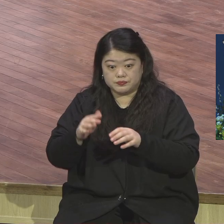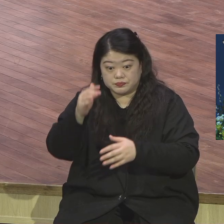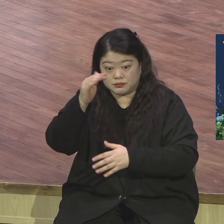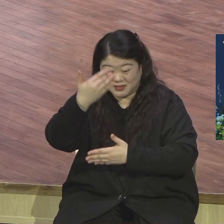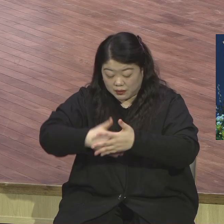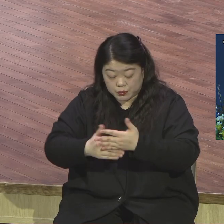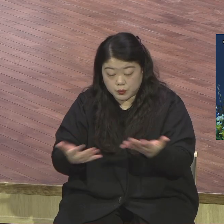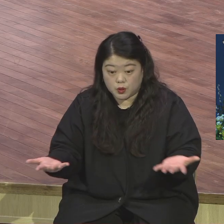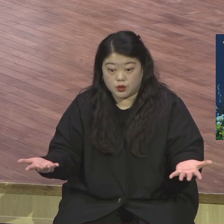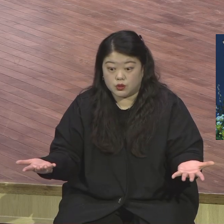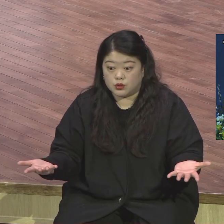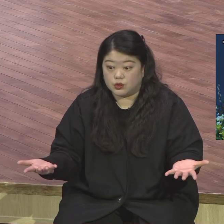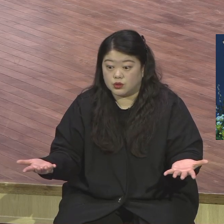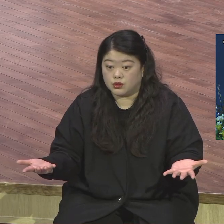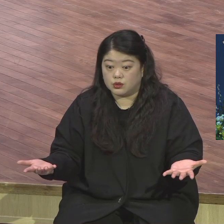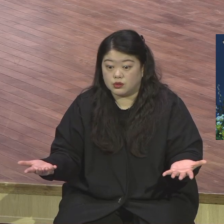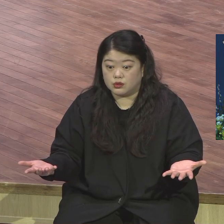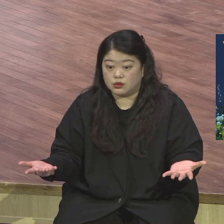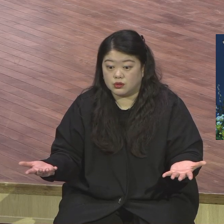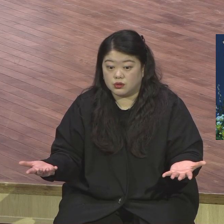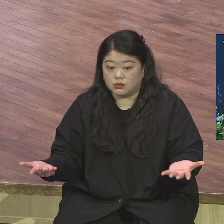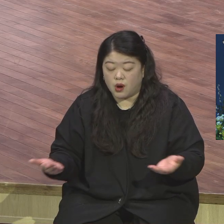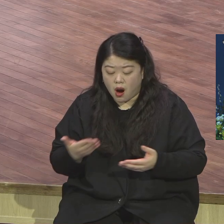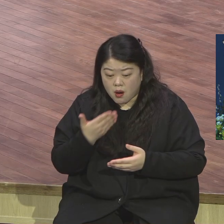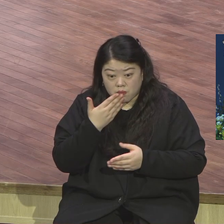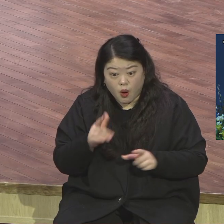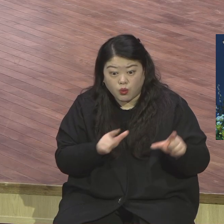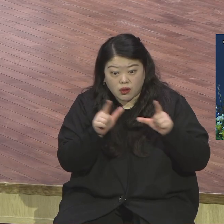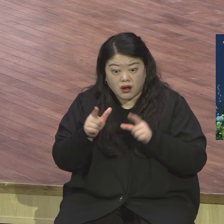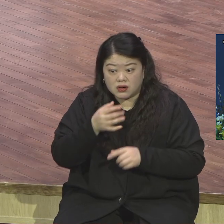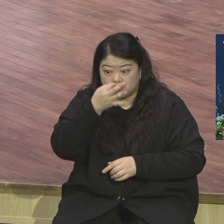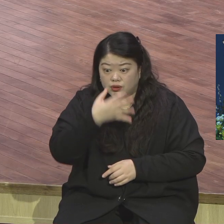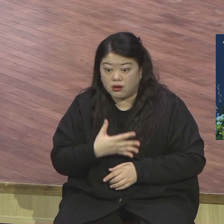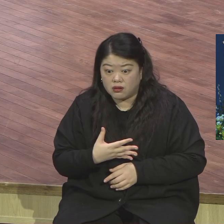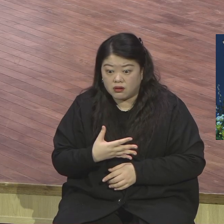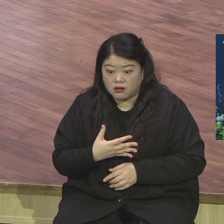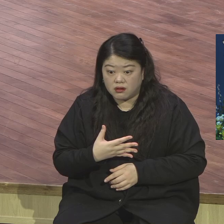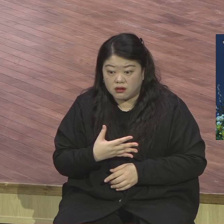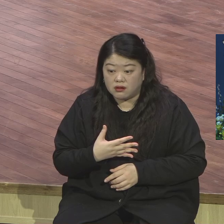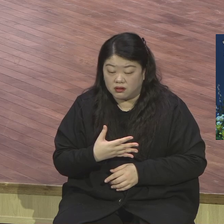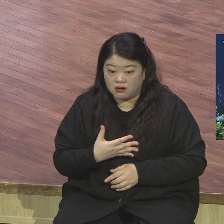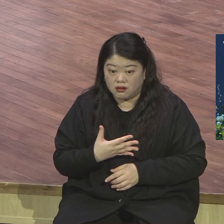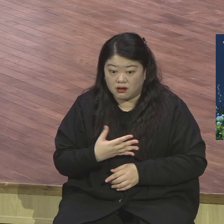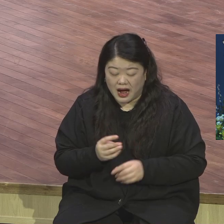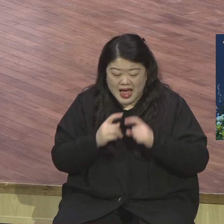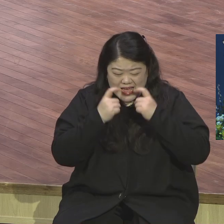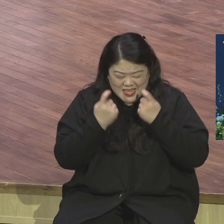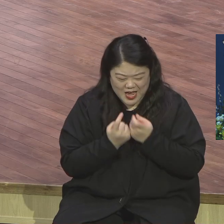기본적인 생계마저도 이루어지지 못할 정도로